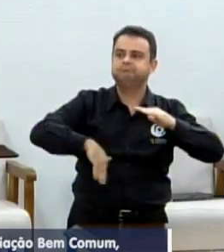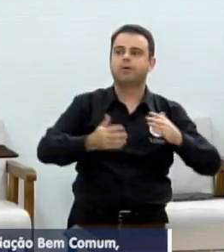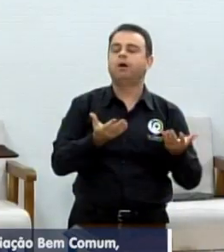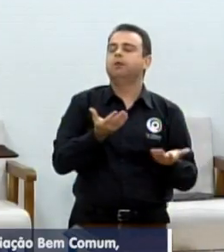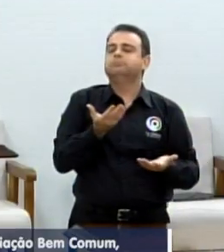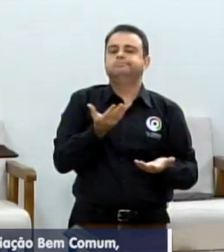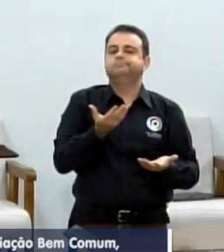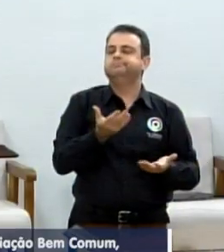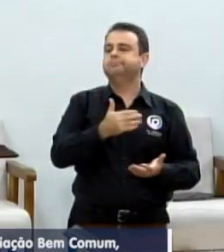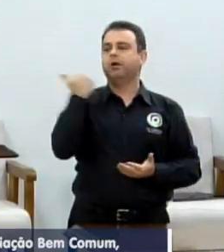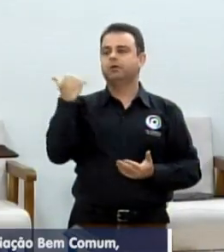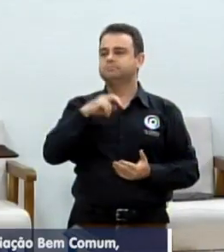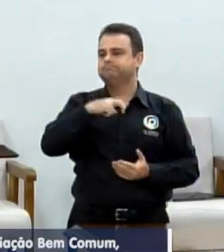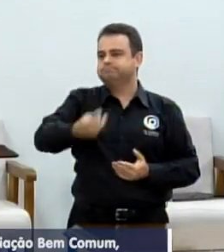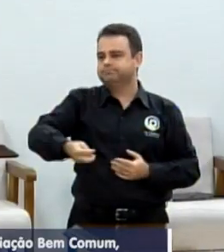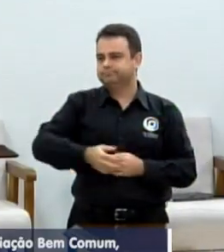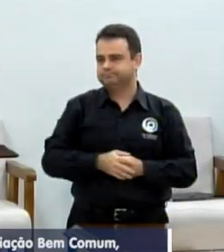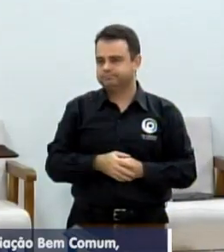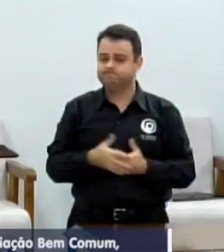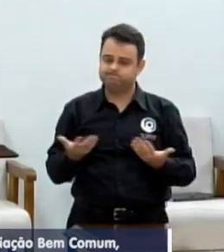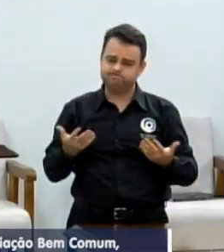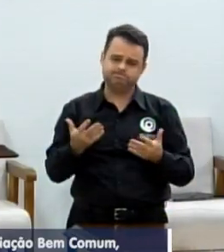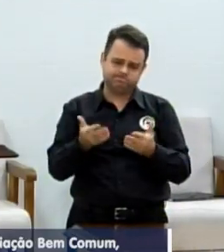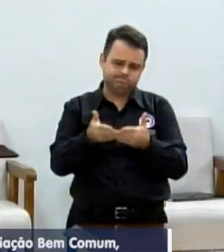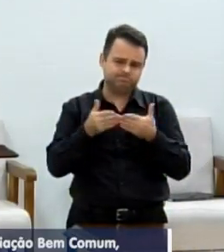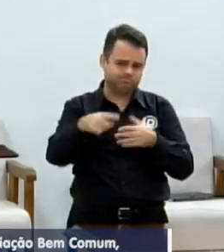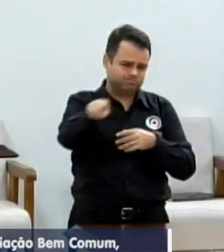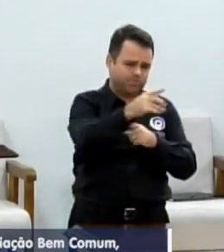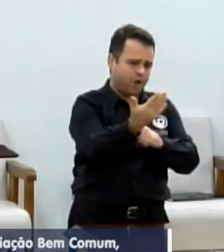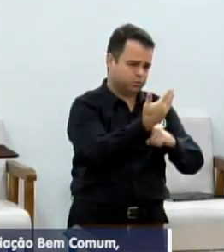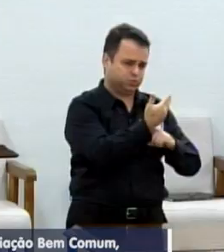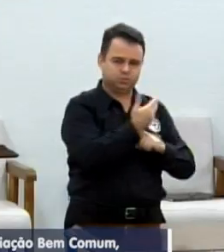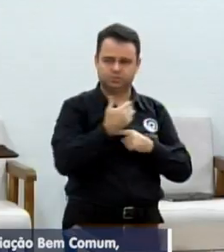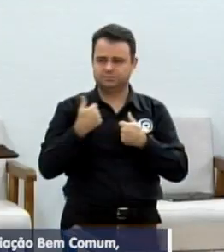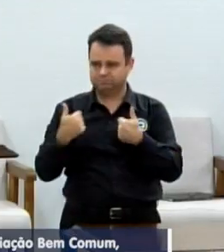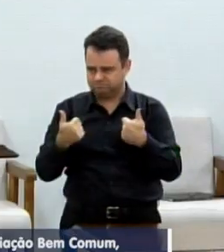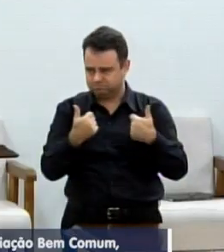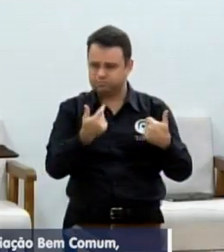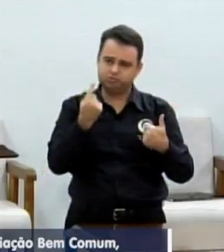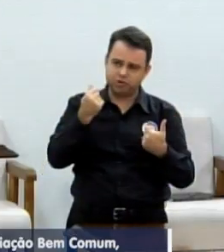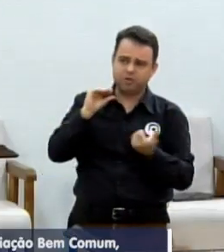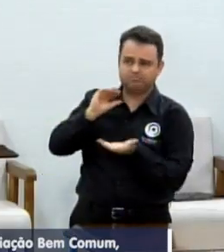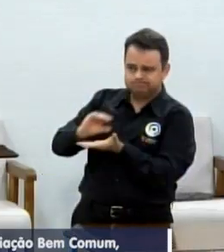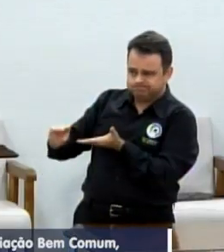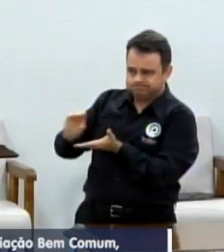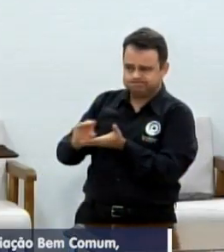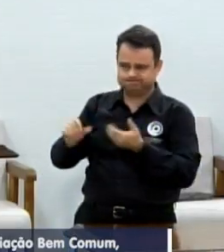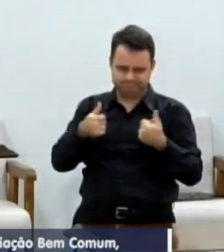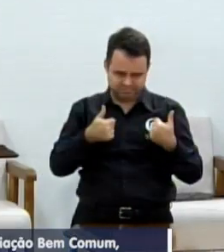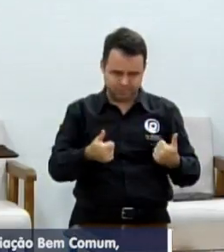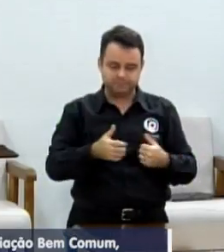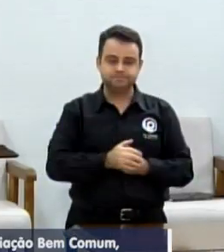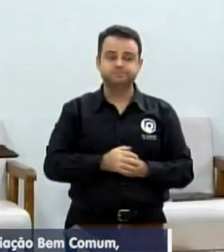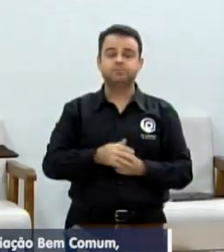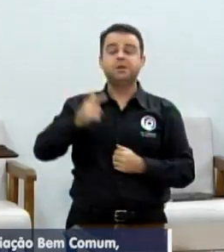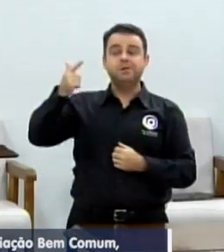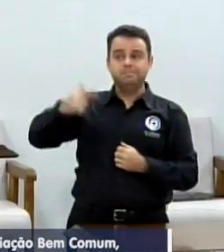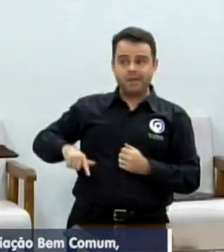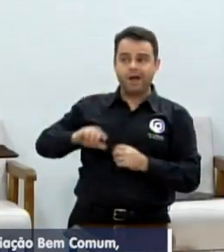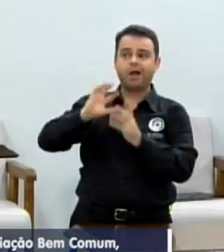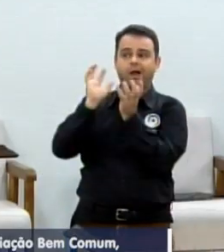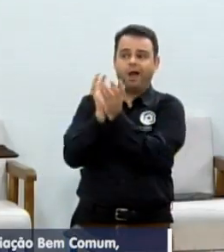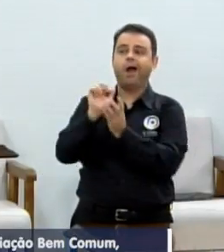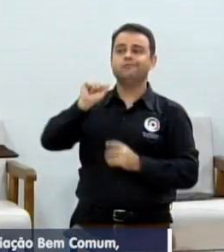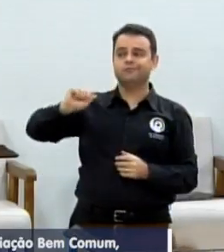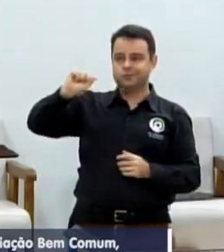nós precisamos do apoio de vocês. E também a associação, ela já